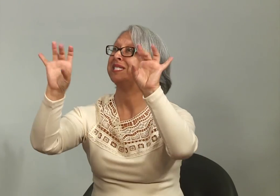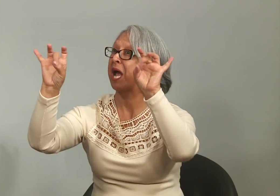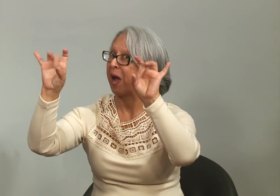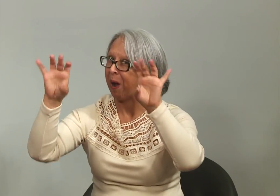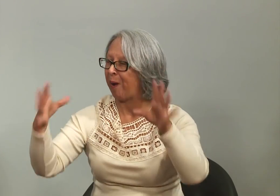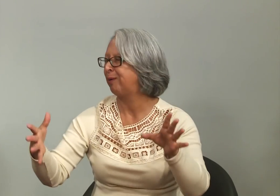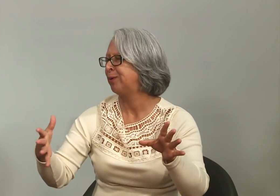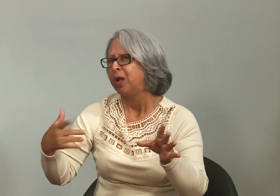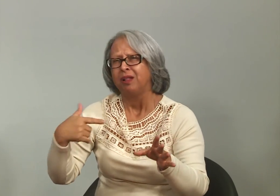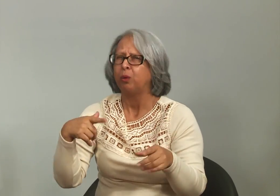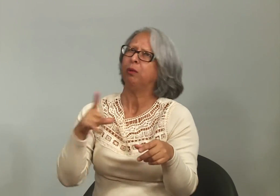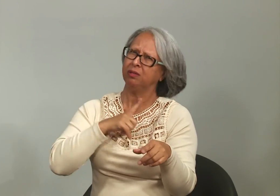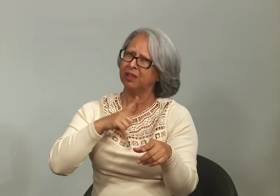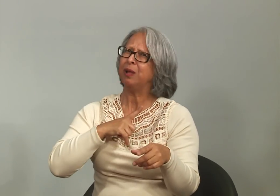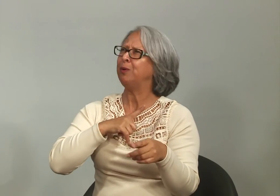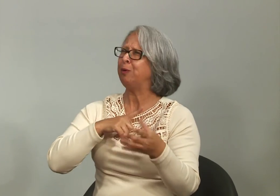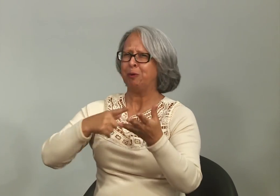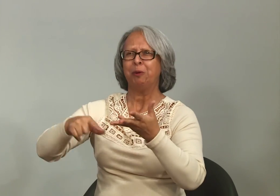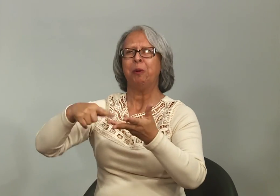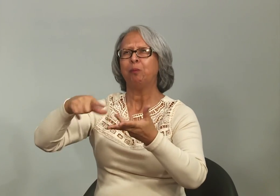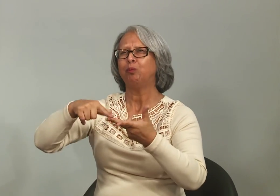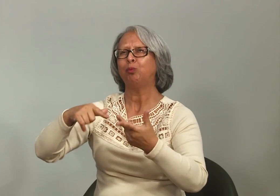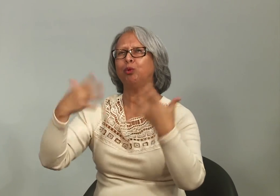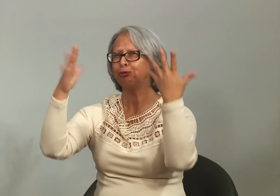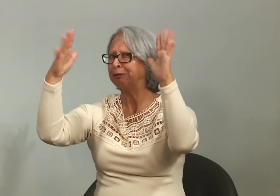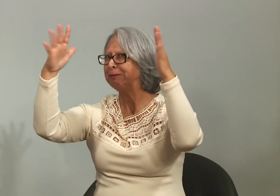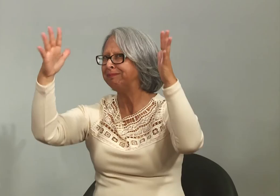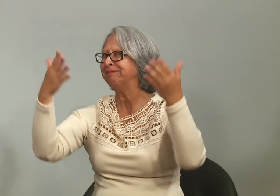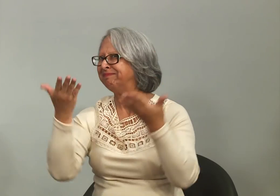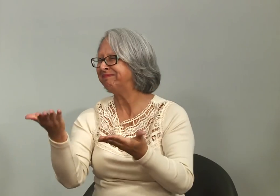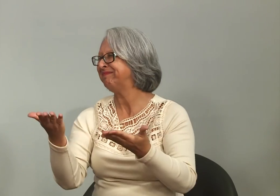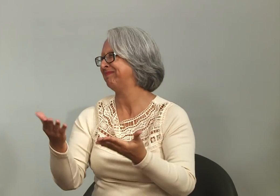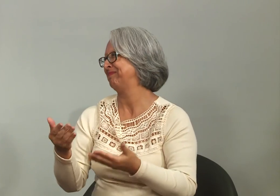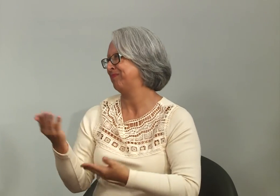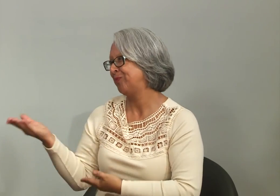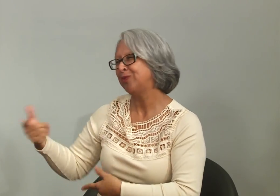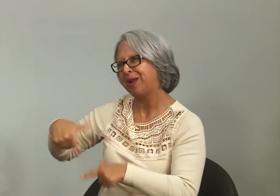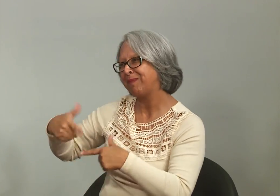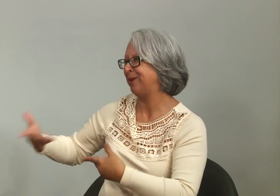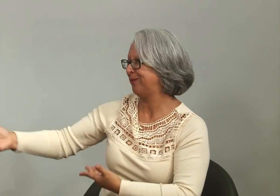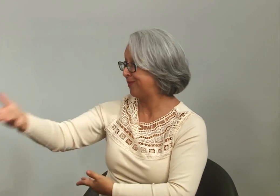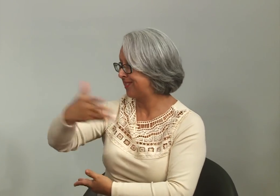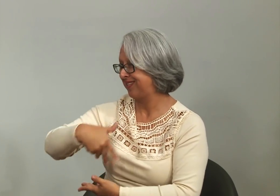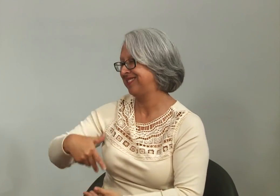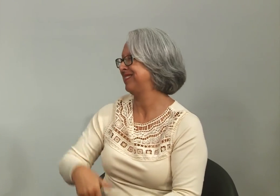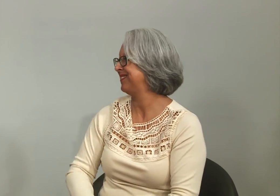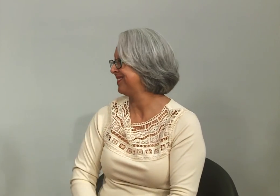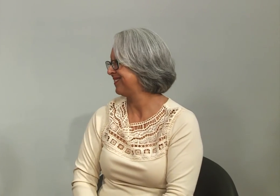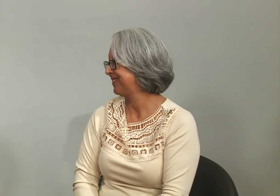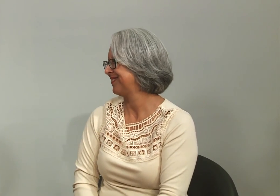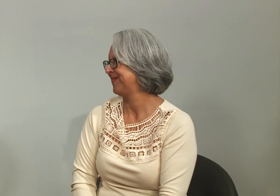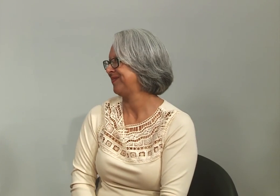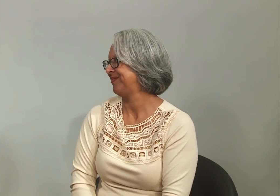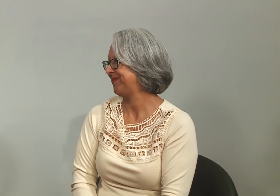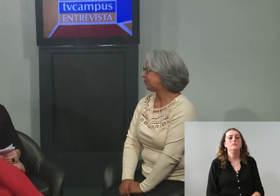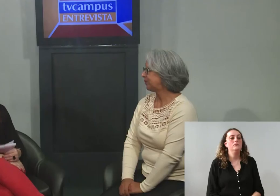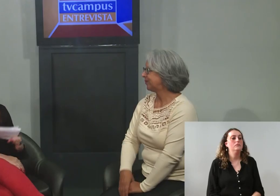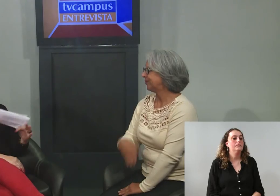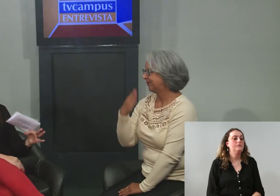educacional, a questão da educação especial aqui no UFSC é muito forte também. Então, eu parabenizo muito por o trabalho de vocês. Bom,